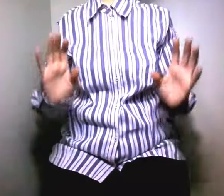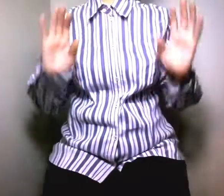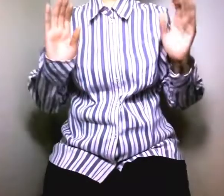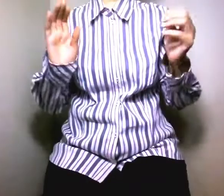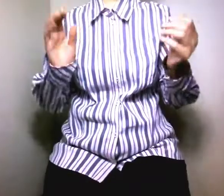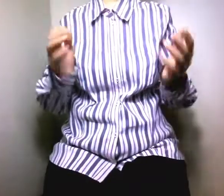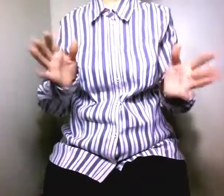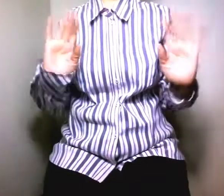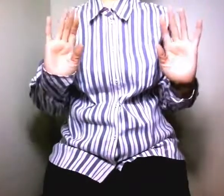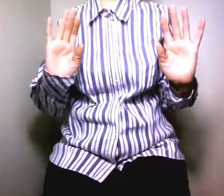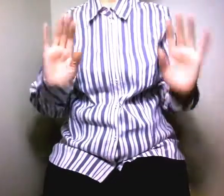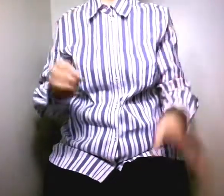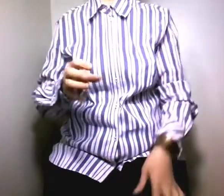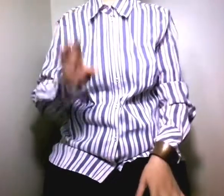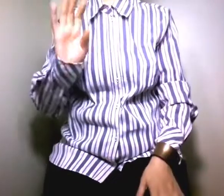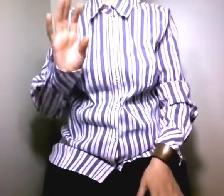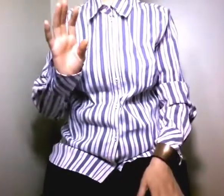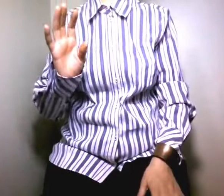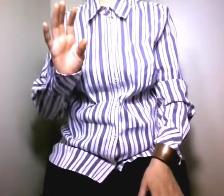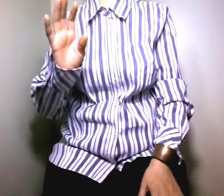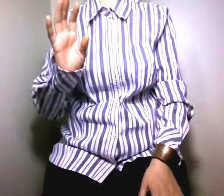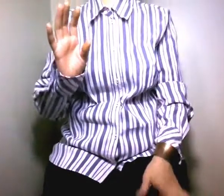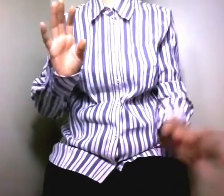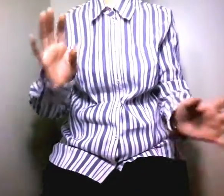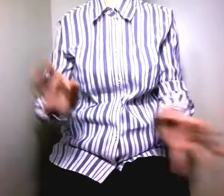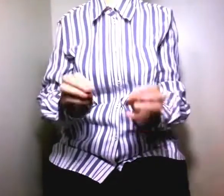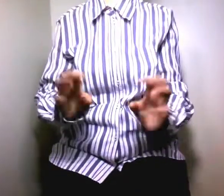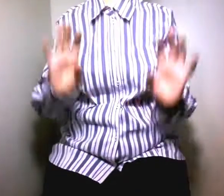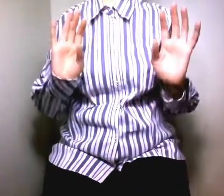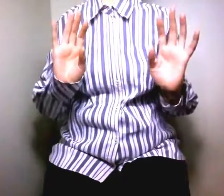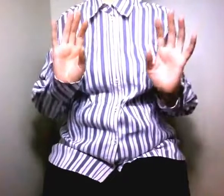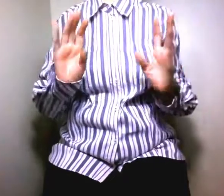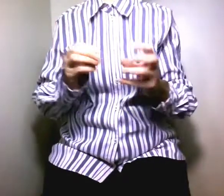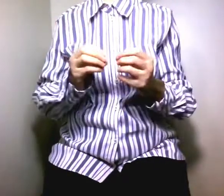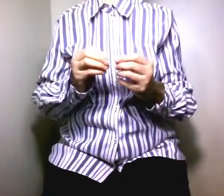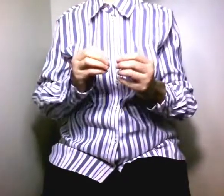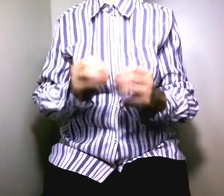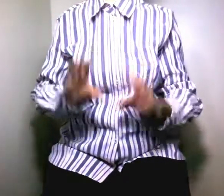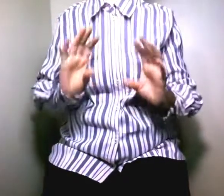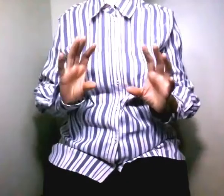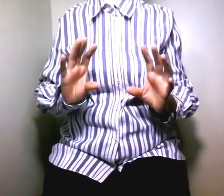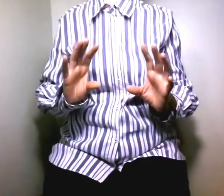لا ندري كيف فعله ولكن المهم بعد شلع طلع